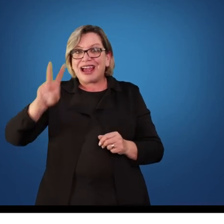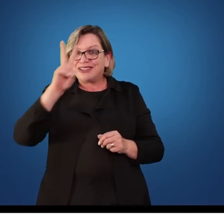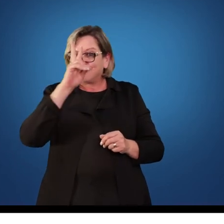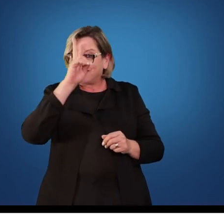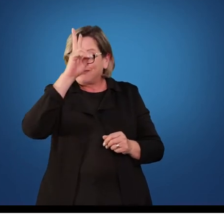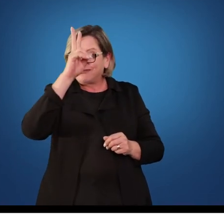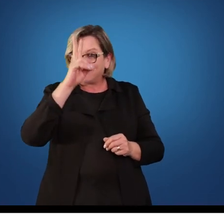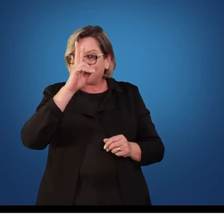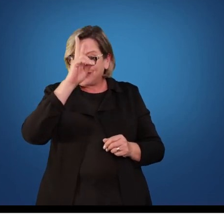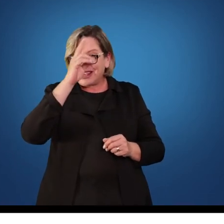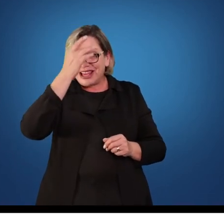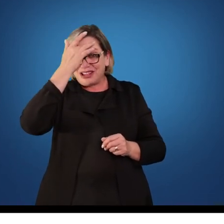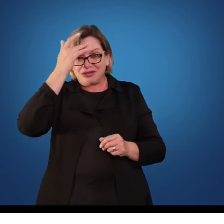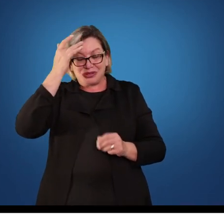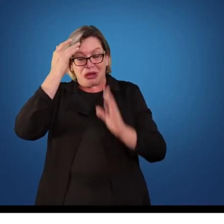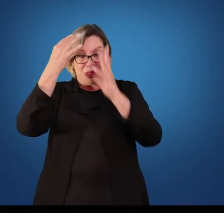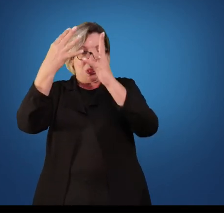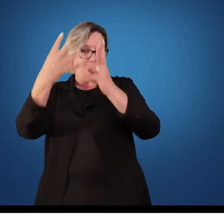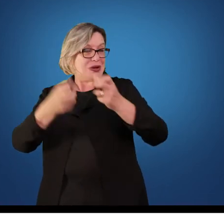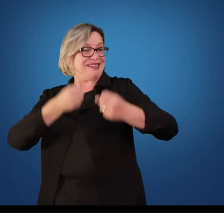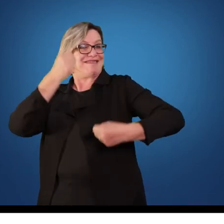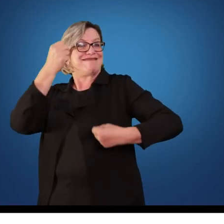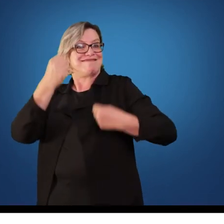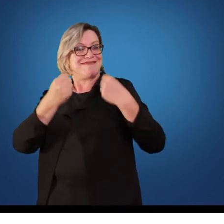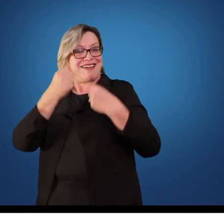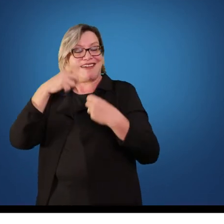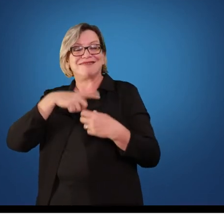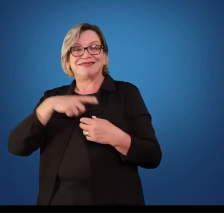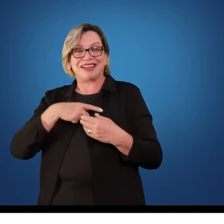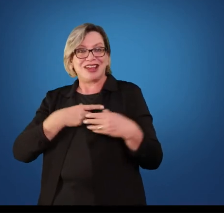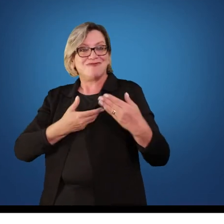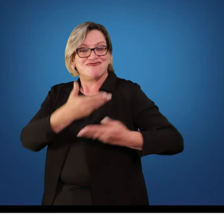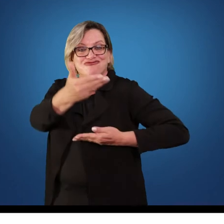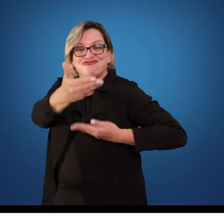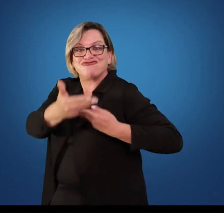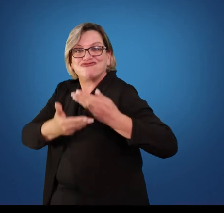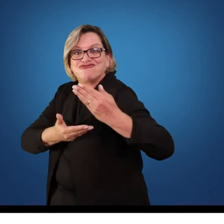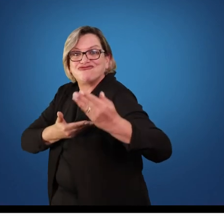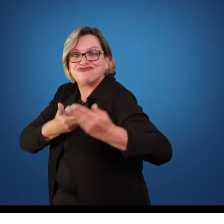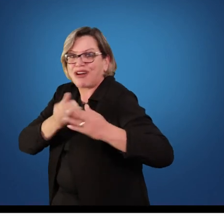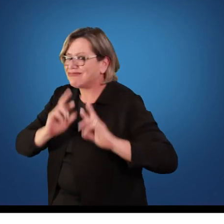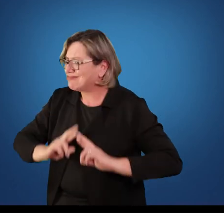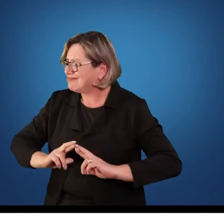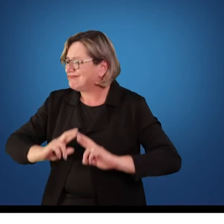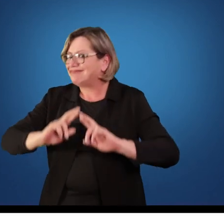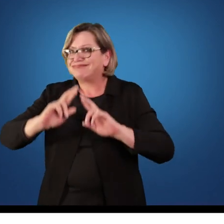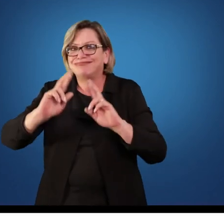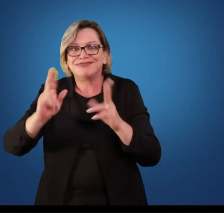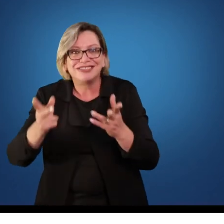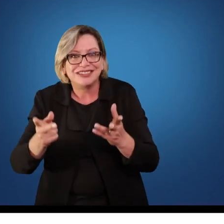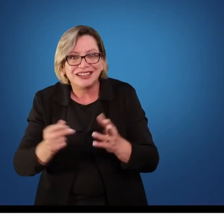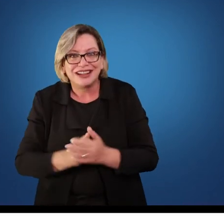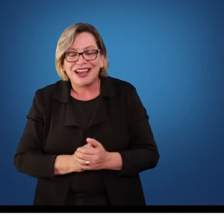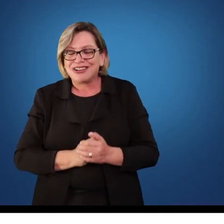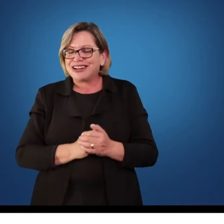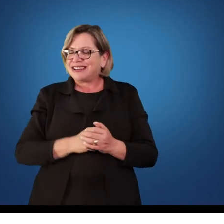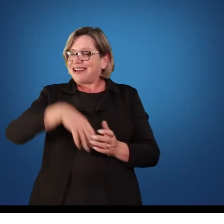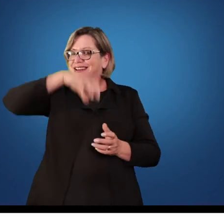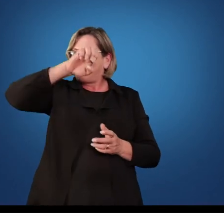todas chegam de carro, a relação com os alunos é diferente, com os pais é totalmente diferente. E na educação de jovens e adultos é uma